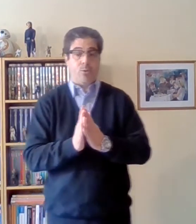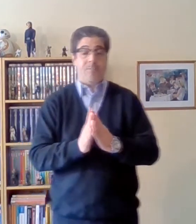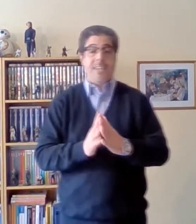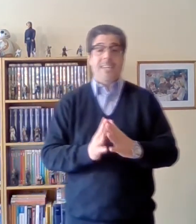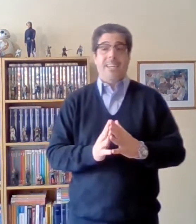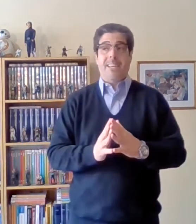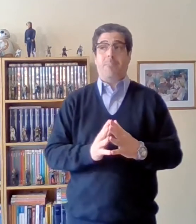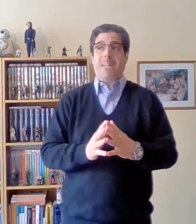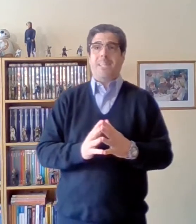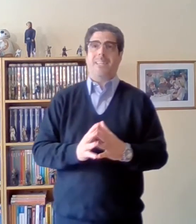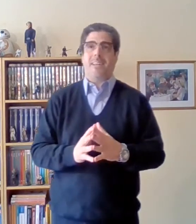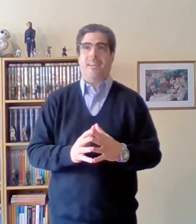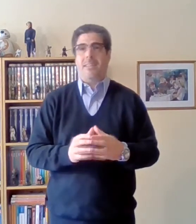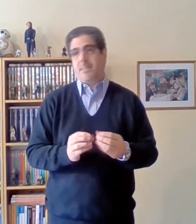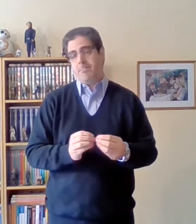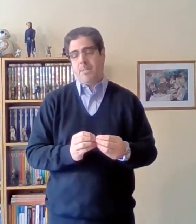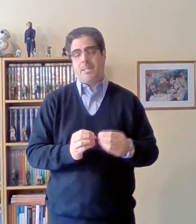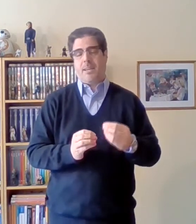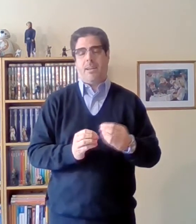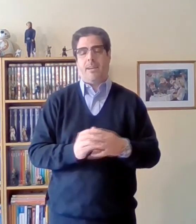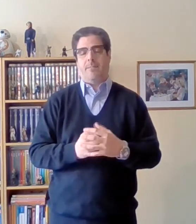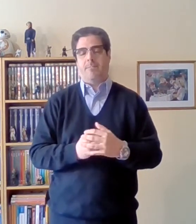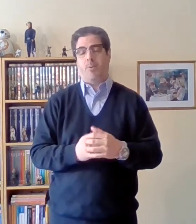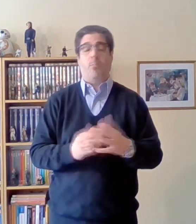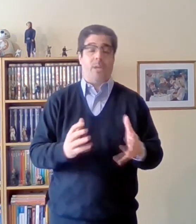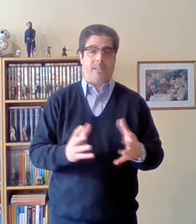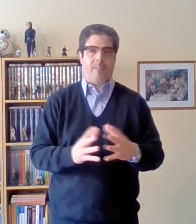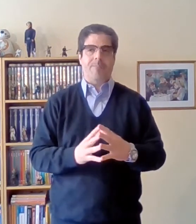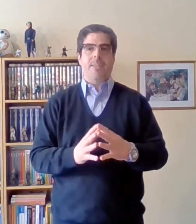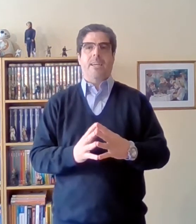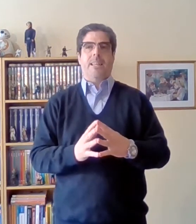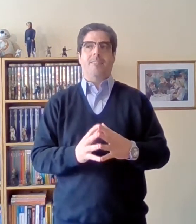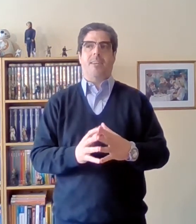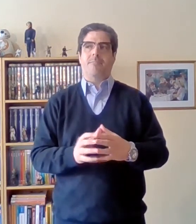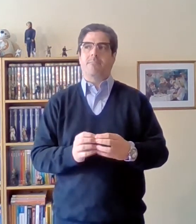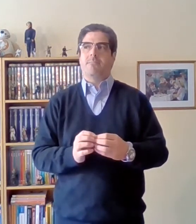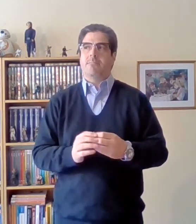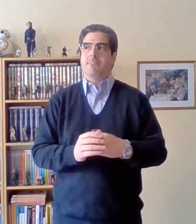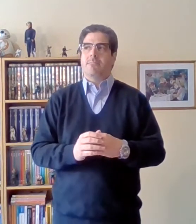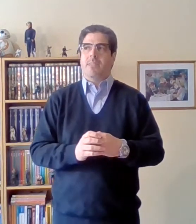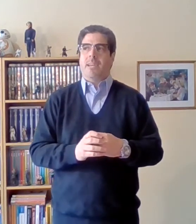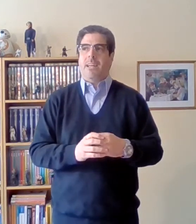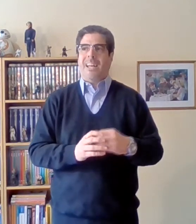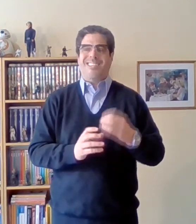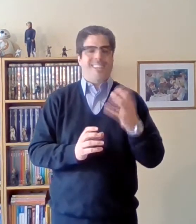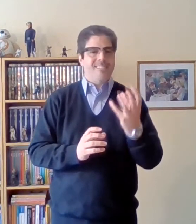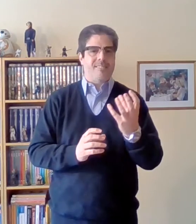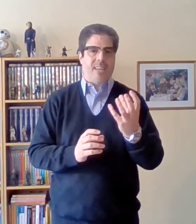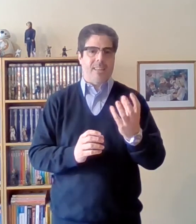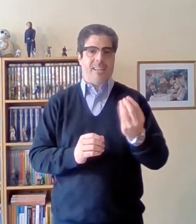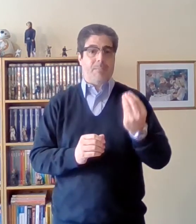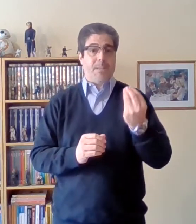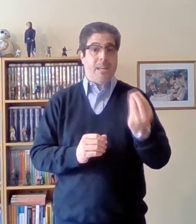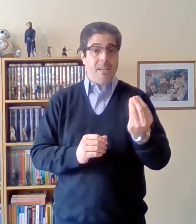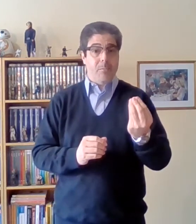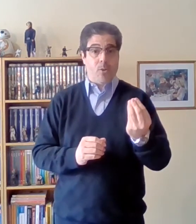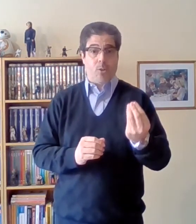y es parte de esta propuesta él dice la esencia del capitalismo como